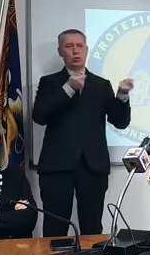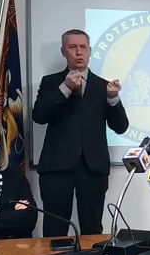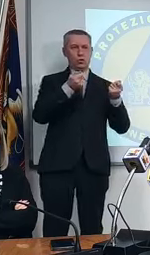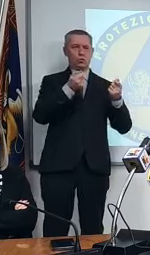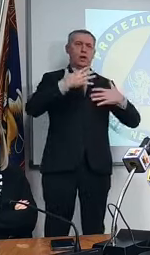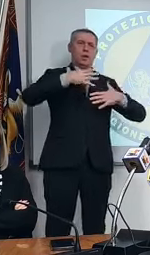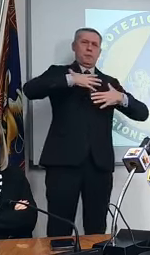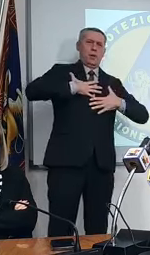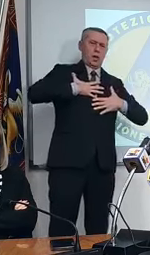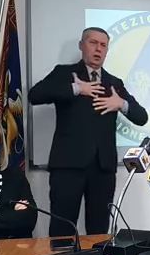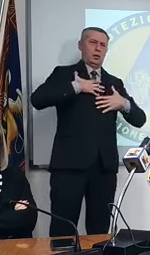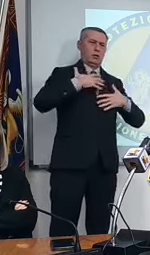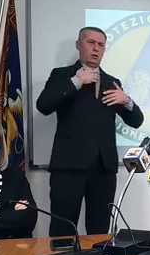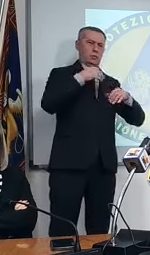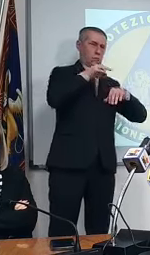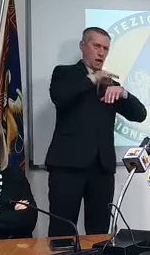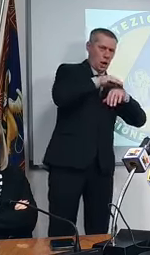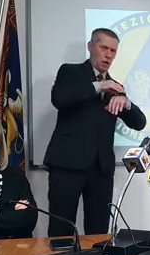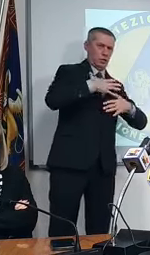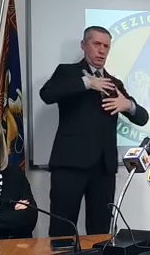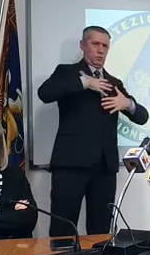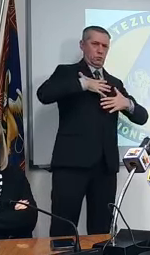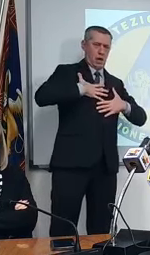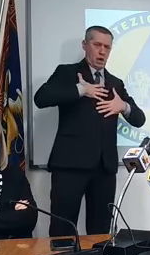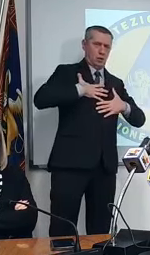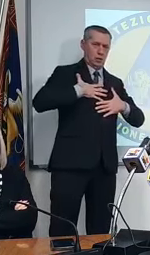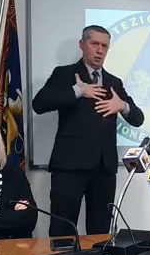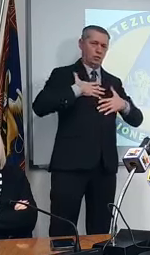categorie vaccinali con la gestione del portale